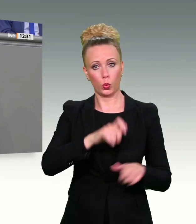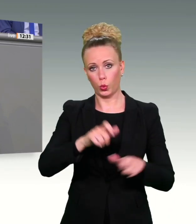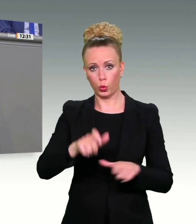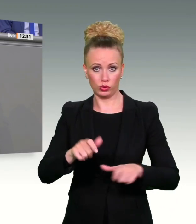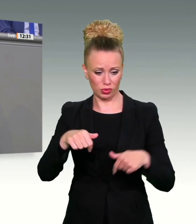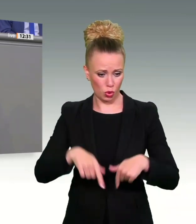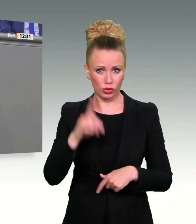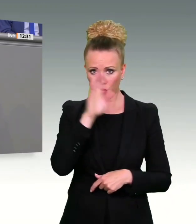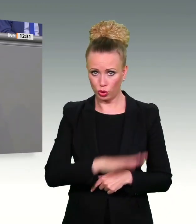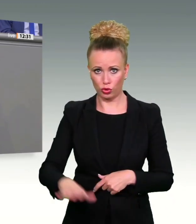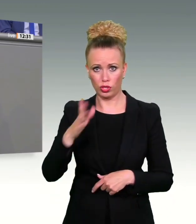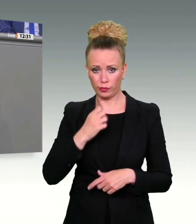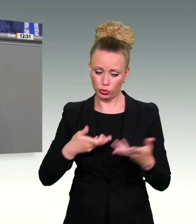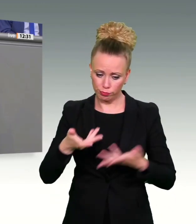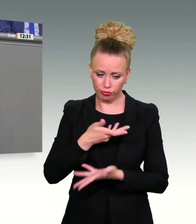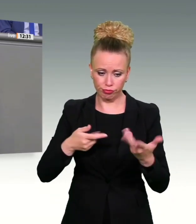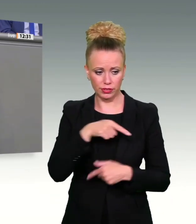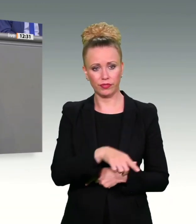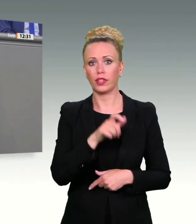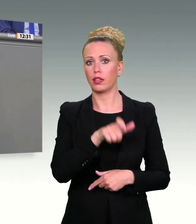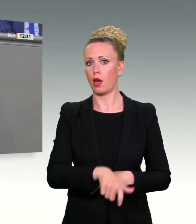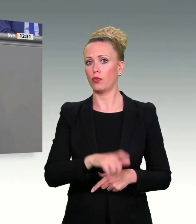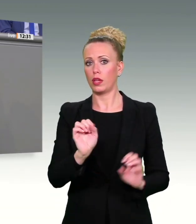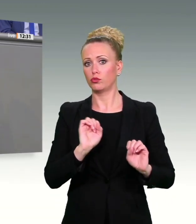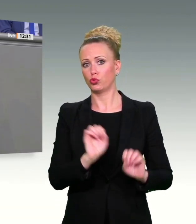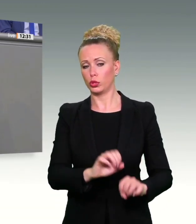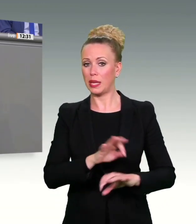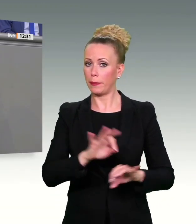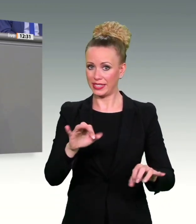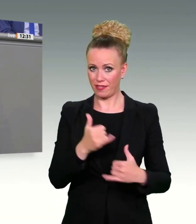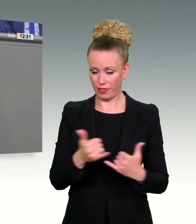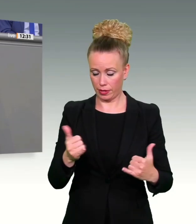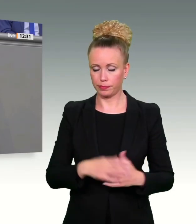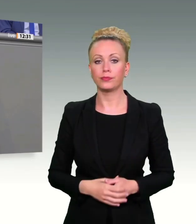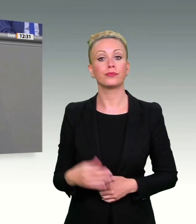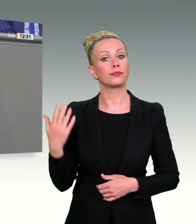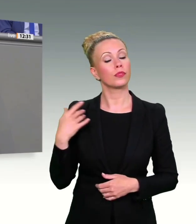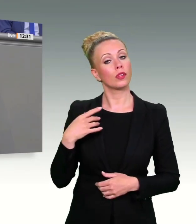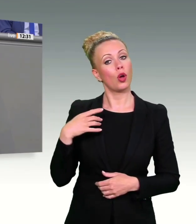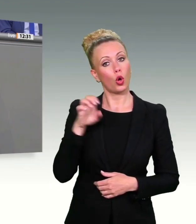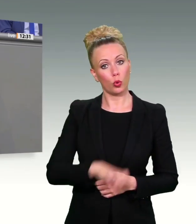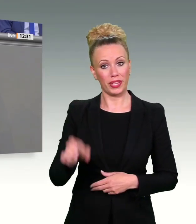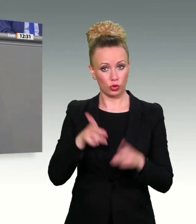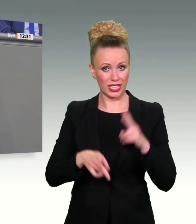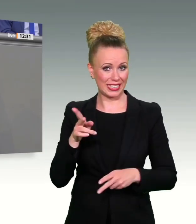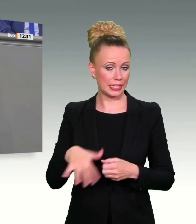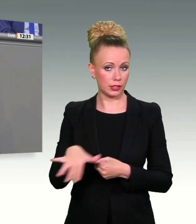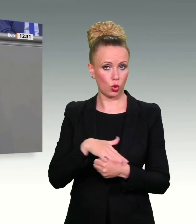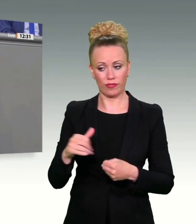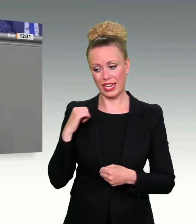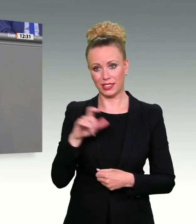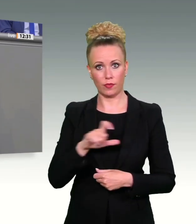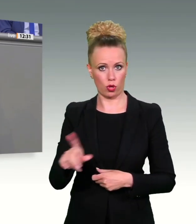sexuellem Missbrauch schützen können. Der Europäische Gerichtshof hat in der letzten Woche ein seit langem erwartetes Urteil verkündet.